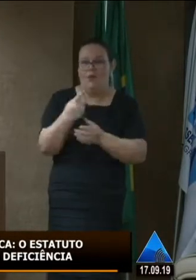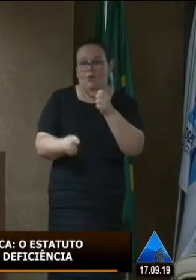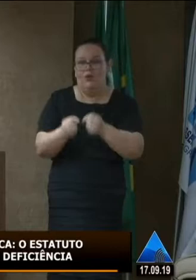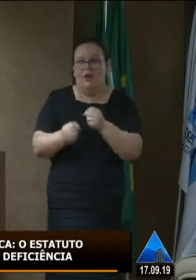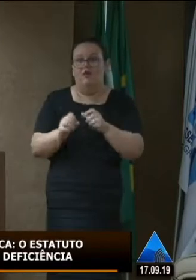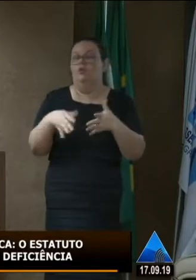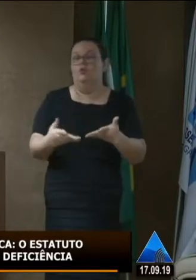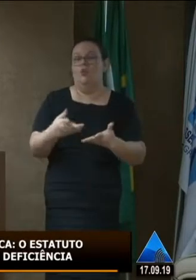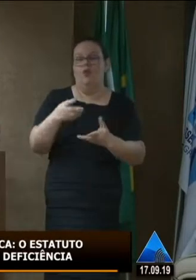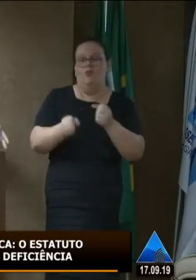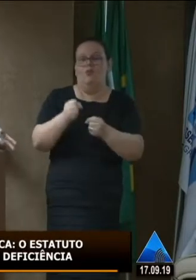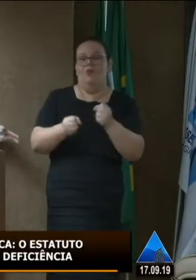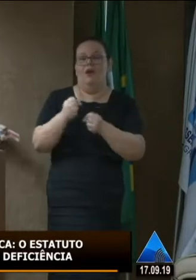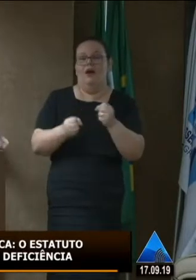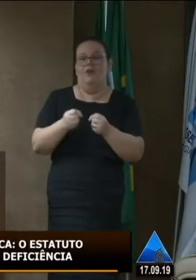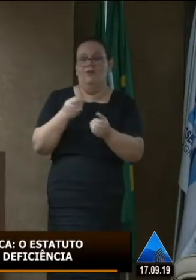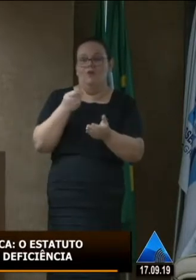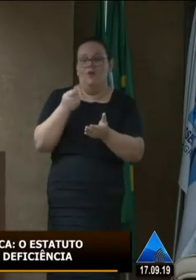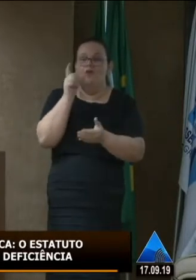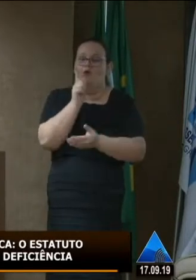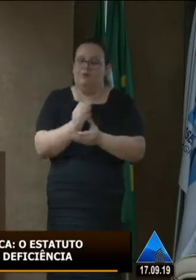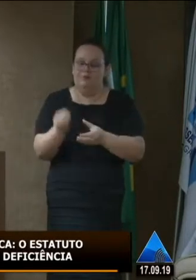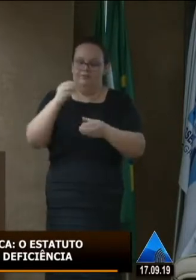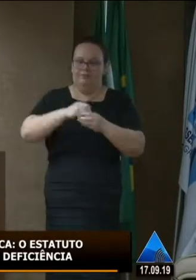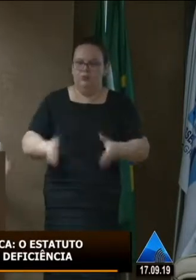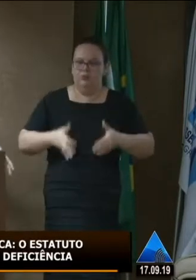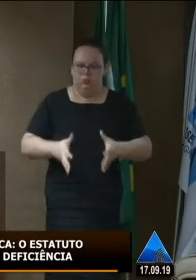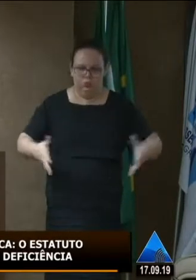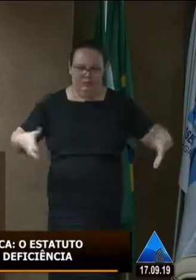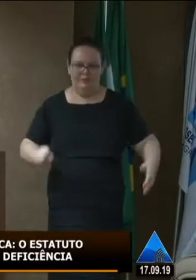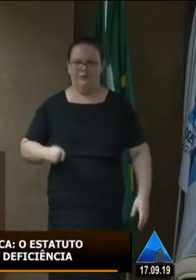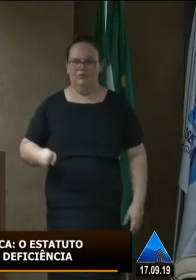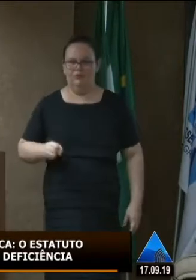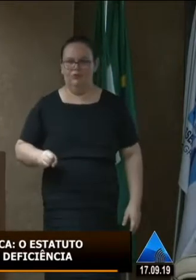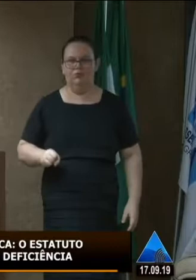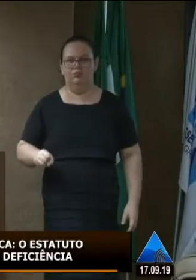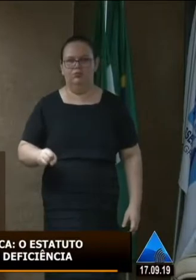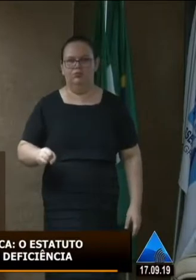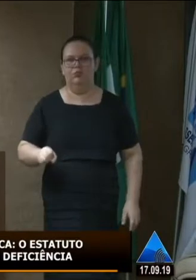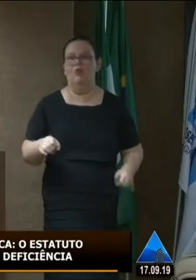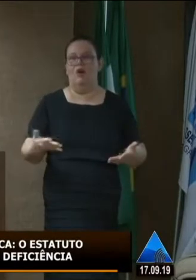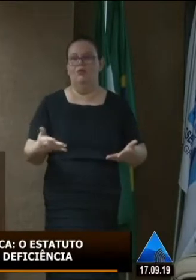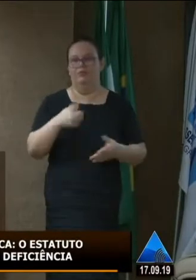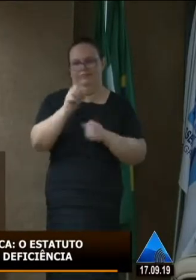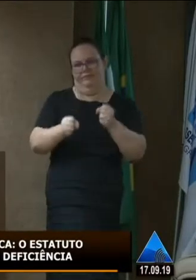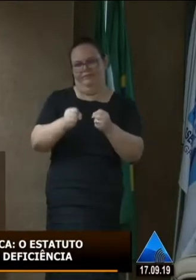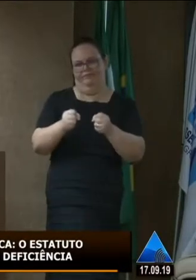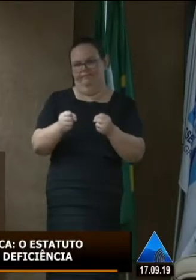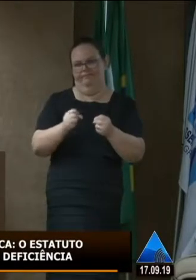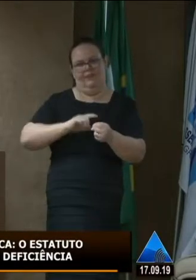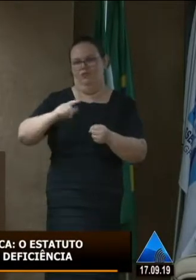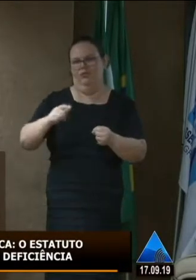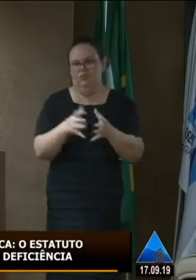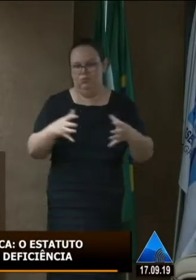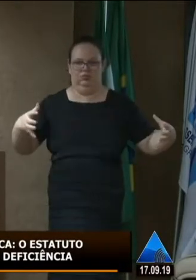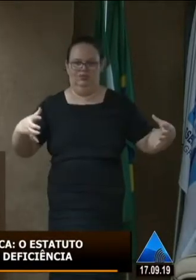cadeira motorizada enorme o tamanho da cadeira enorme não cabe nas malas aí o carro